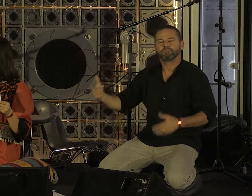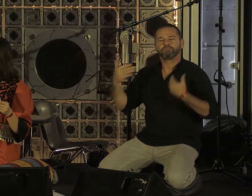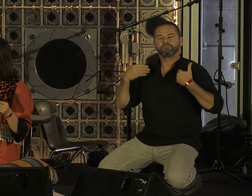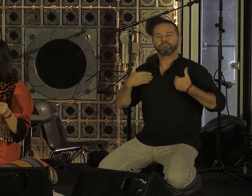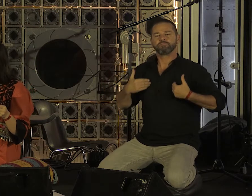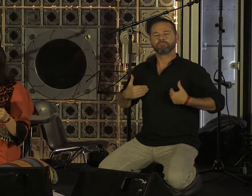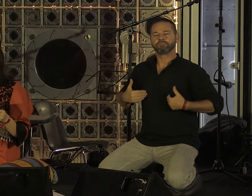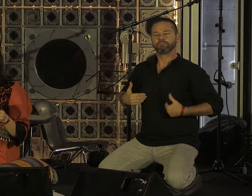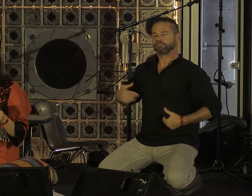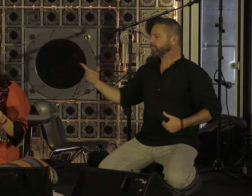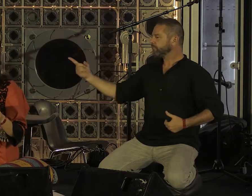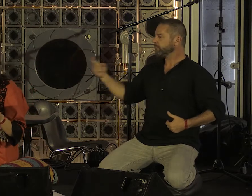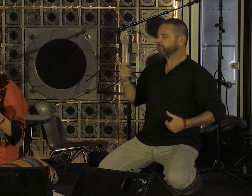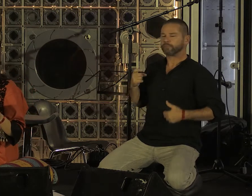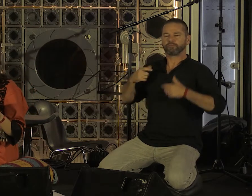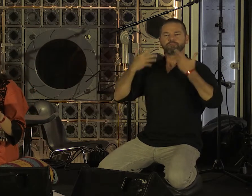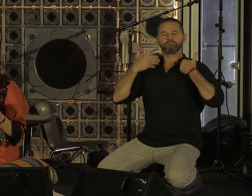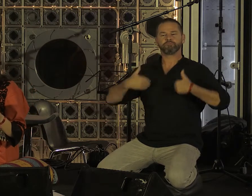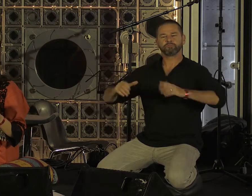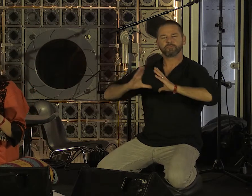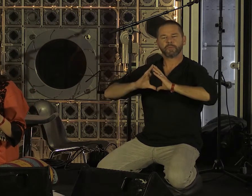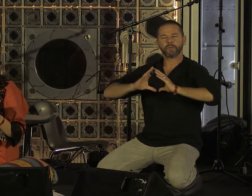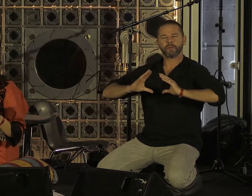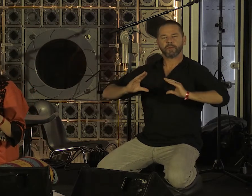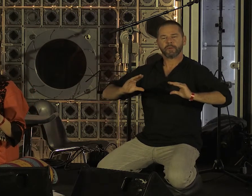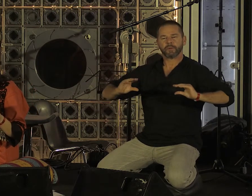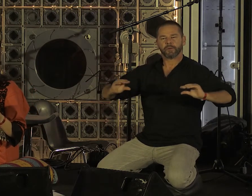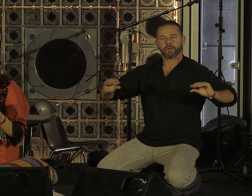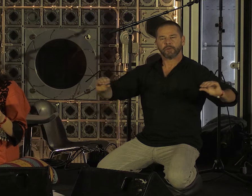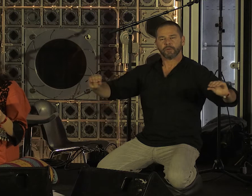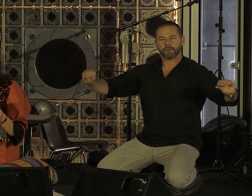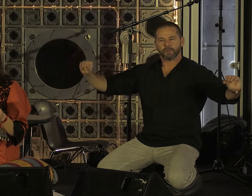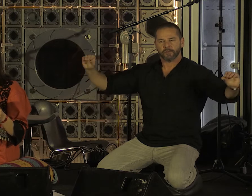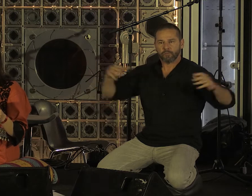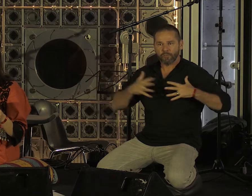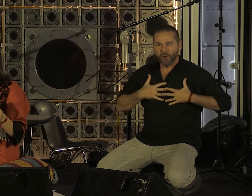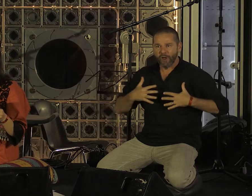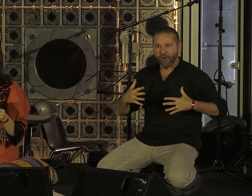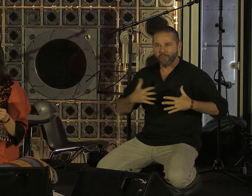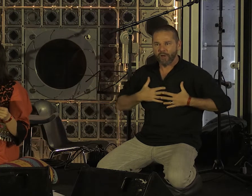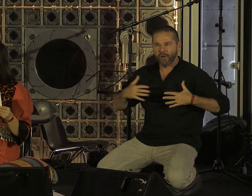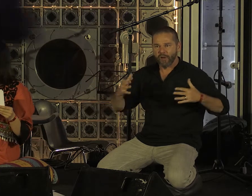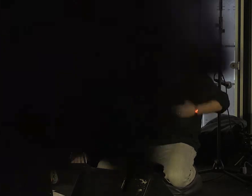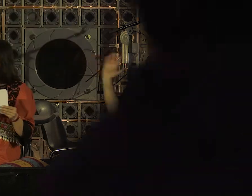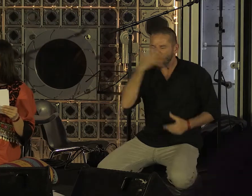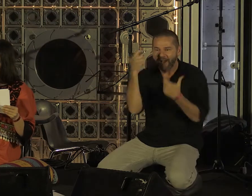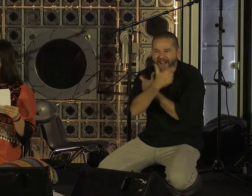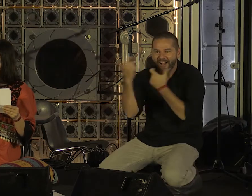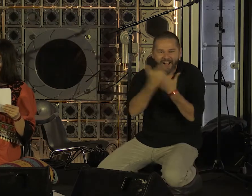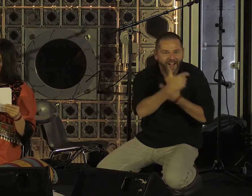Je courbe la queue, je ris du plus profond de ma peur, que tu en oublies la peste boueuse qui étouffe la